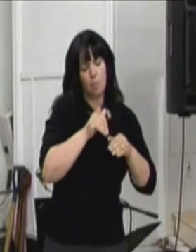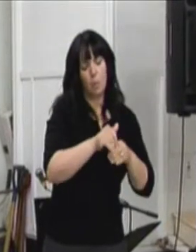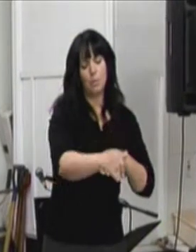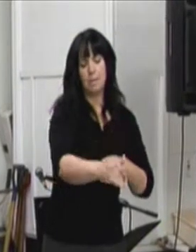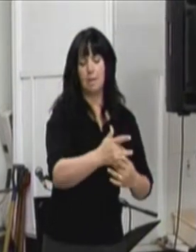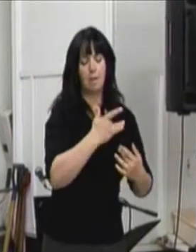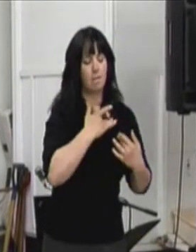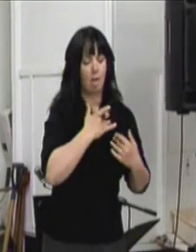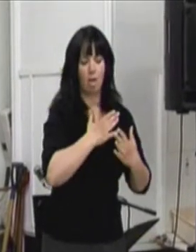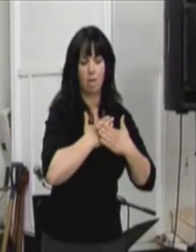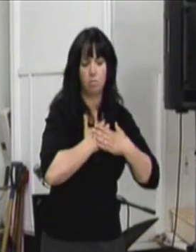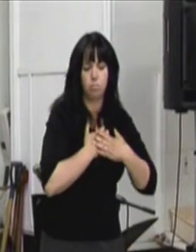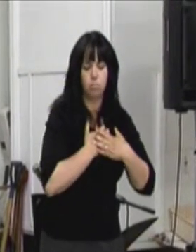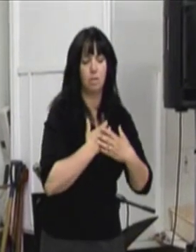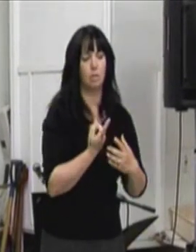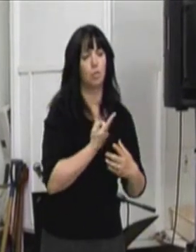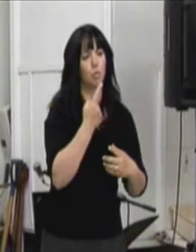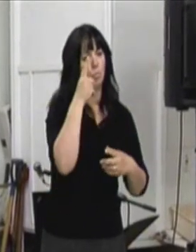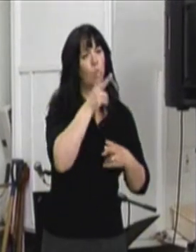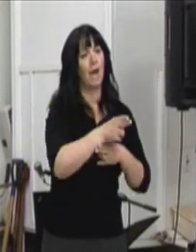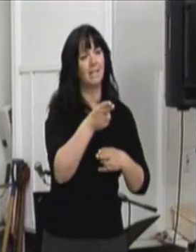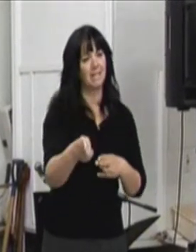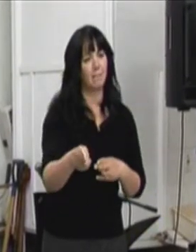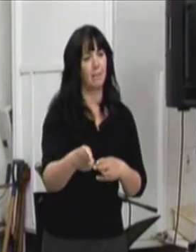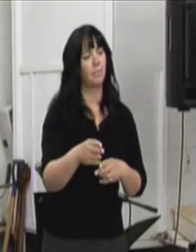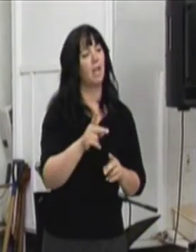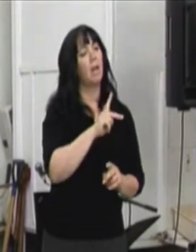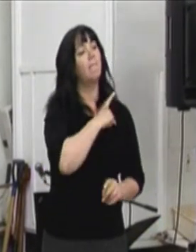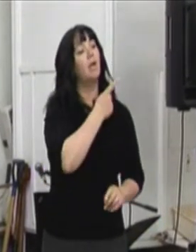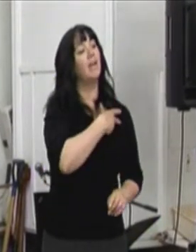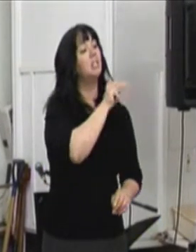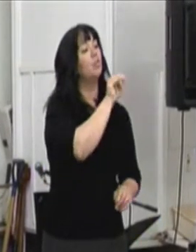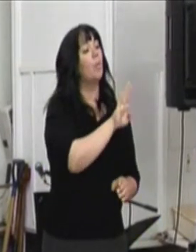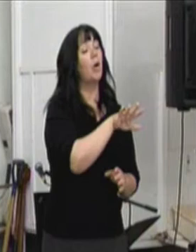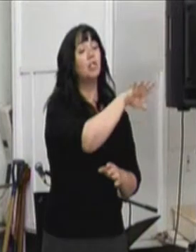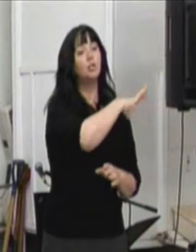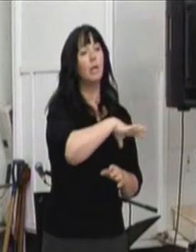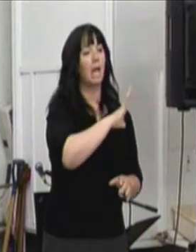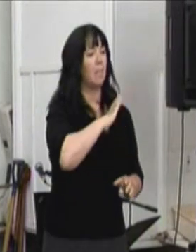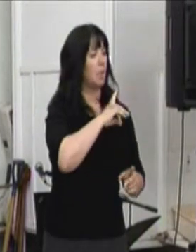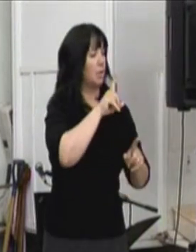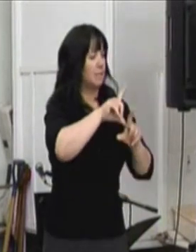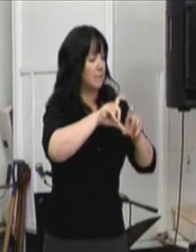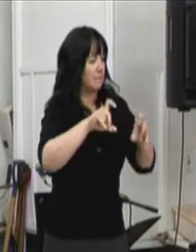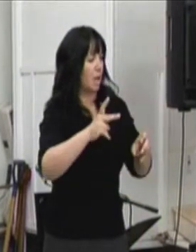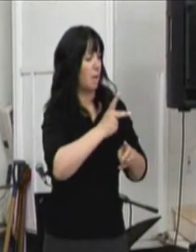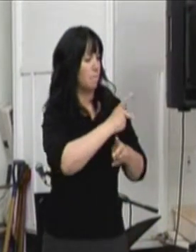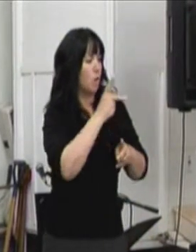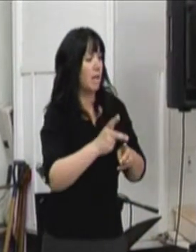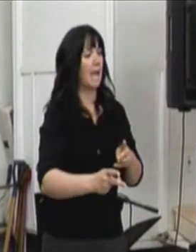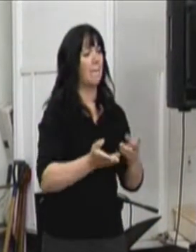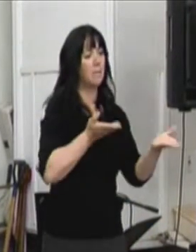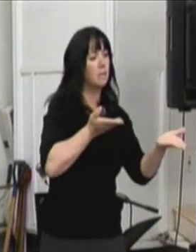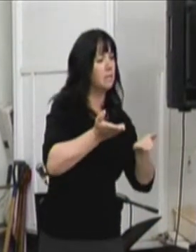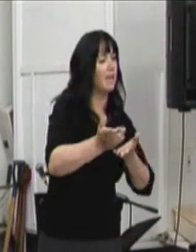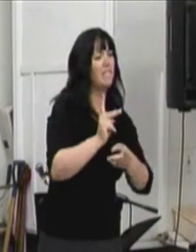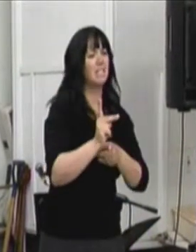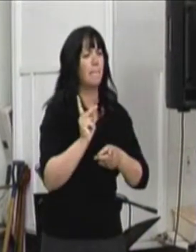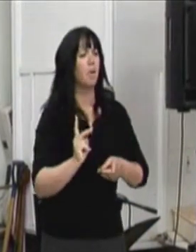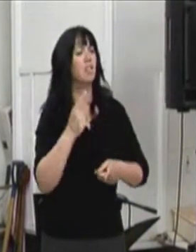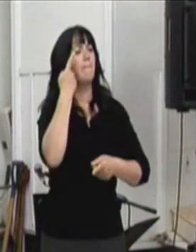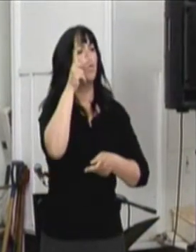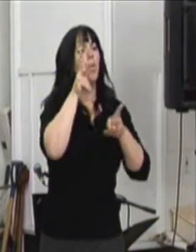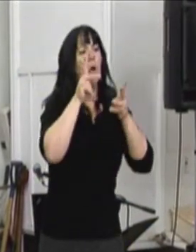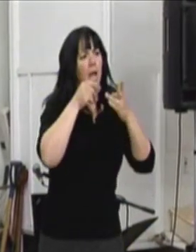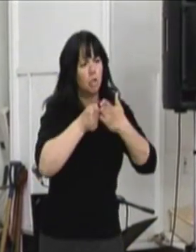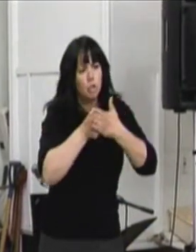années. La province du Nouveau-Brunswick met sur pied des programmes adaptés, des services et bien d'autres projets pour appuyer les